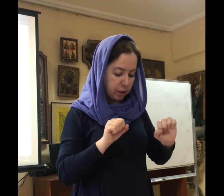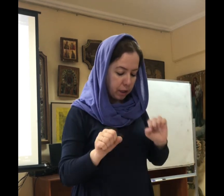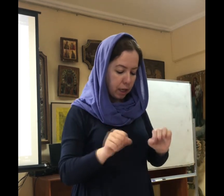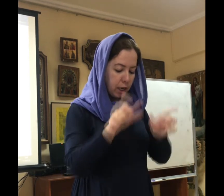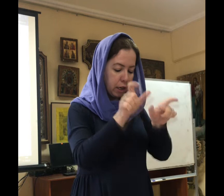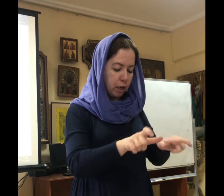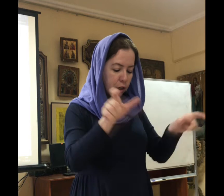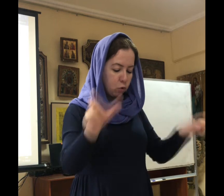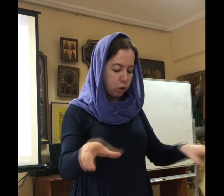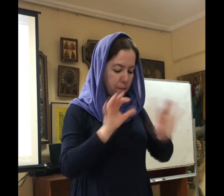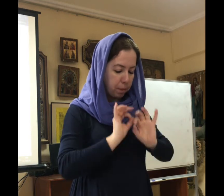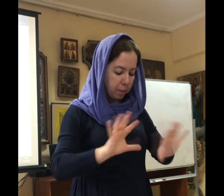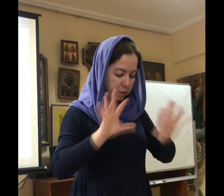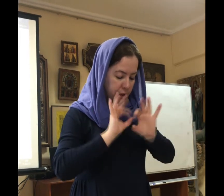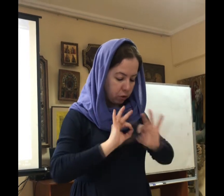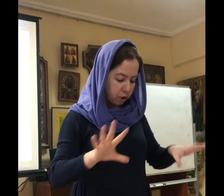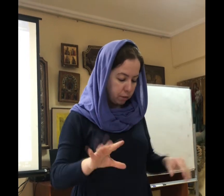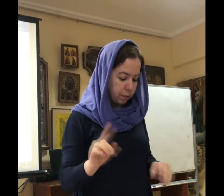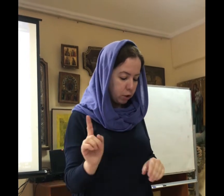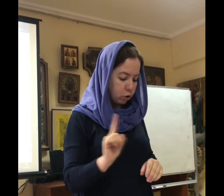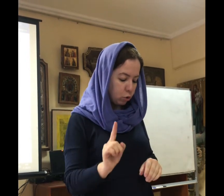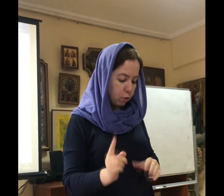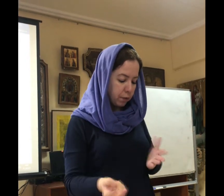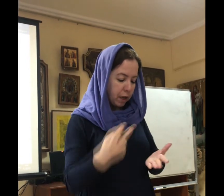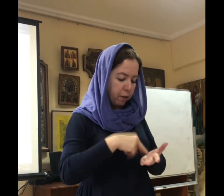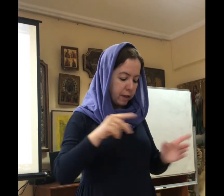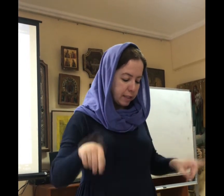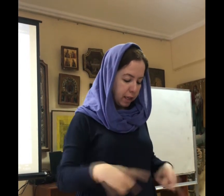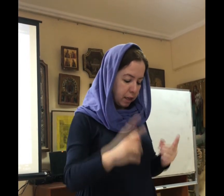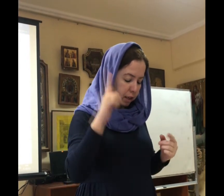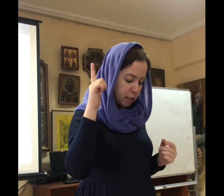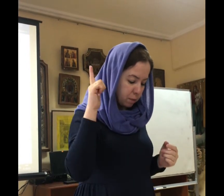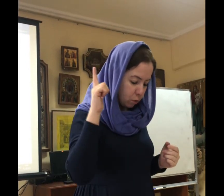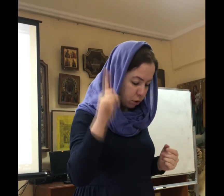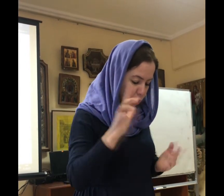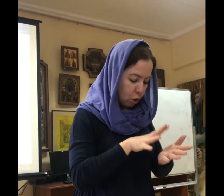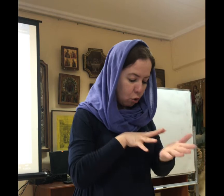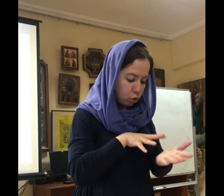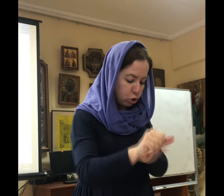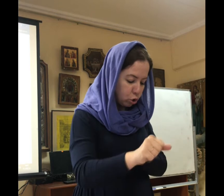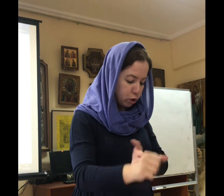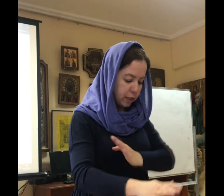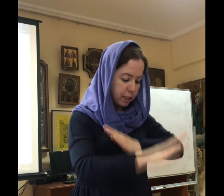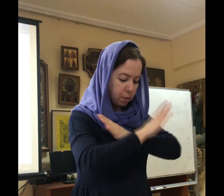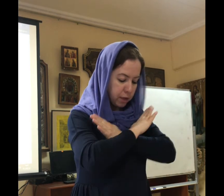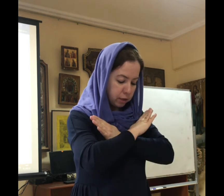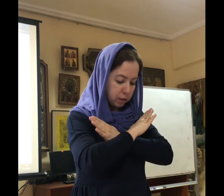и людям проповедуйте, что восстал Господь, уничтоживая смерть,